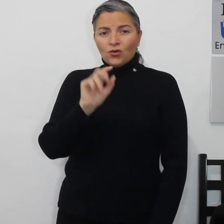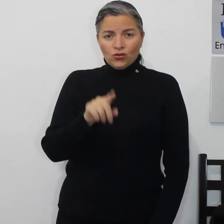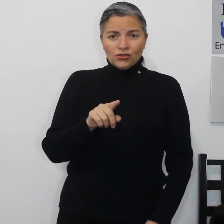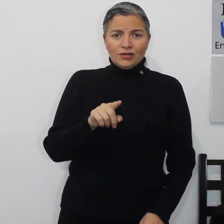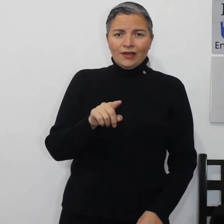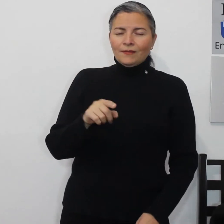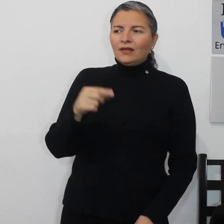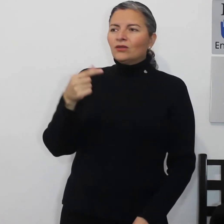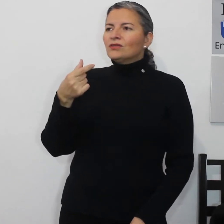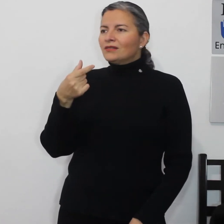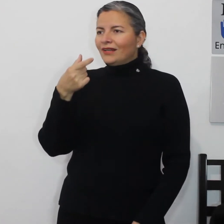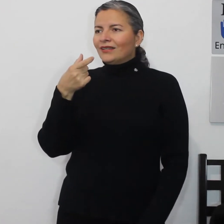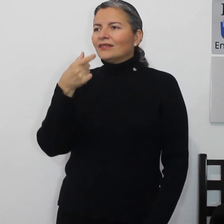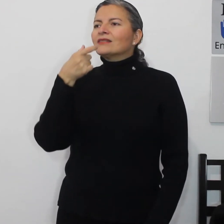hostia entonces galletas